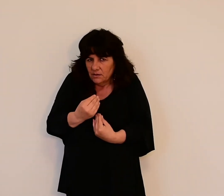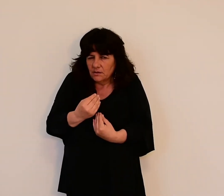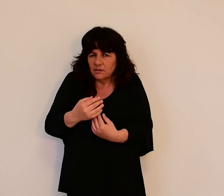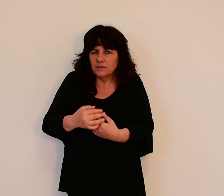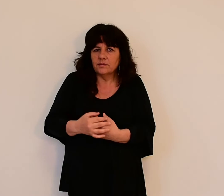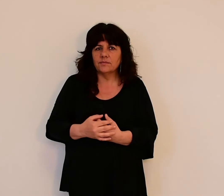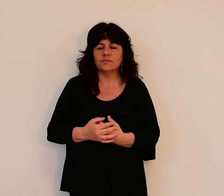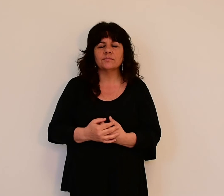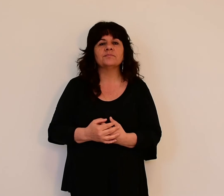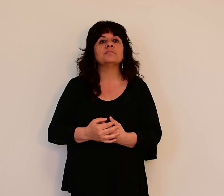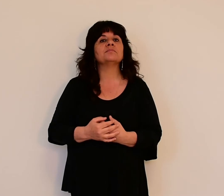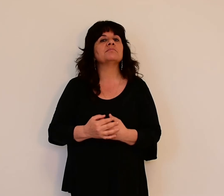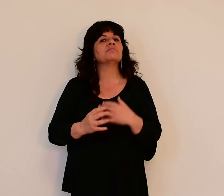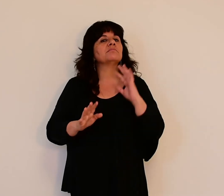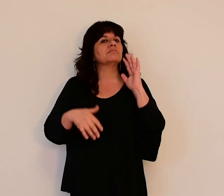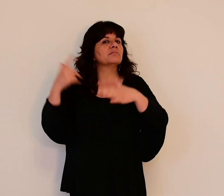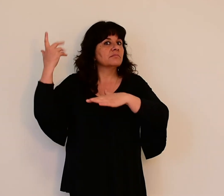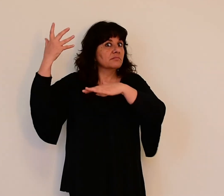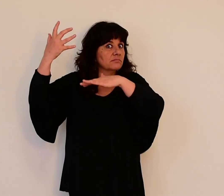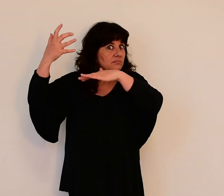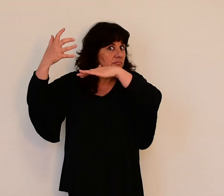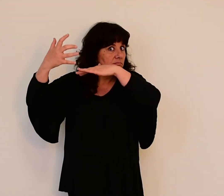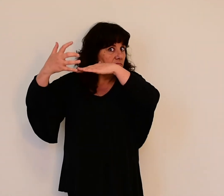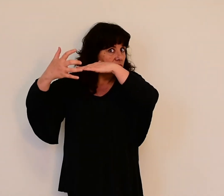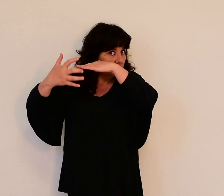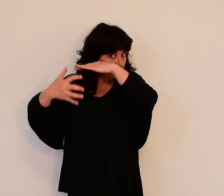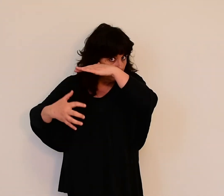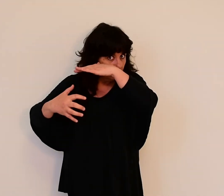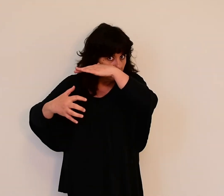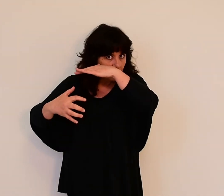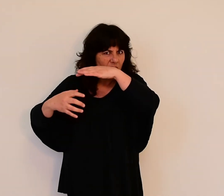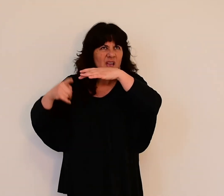Après le coucher du soleil, il y eut des ténèbres épaisses.